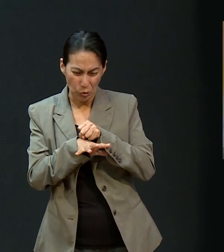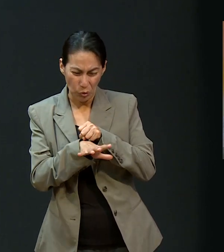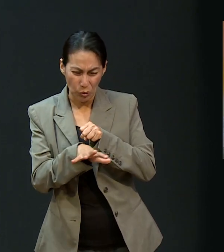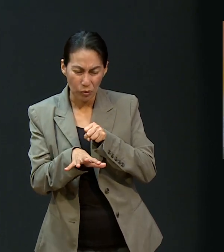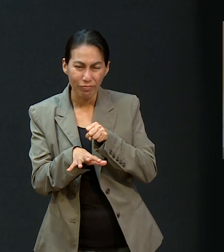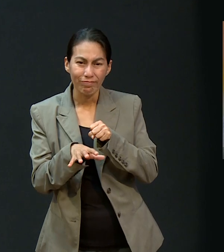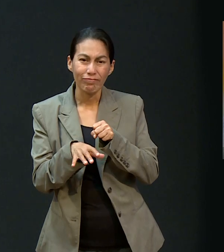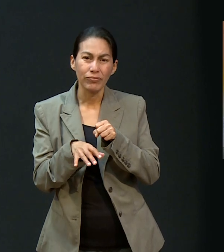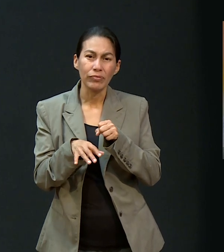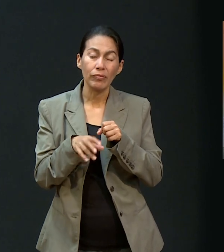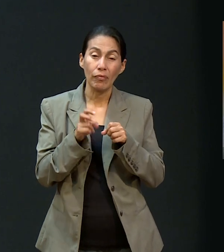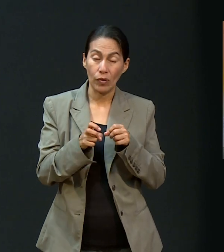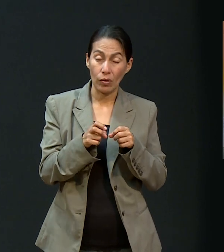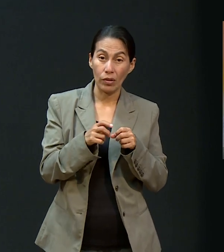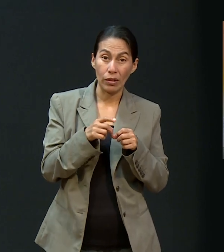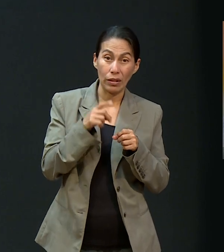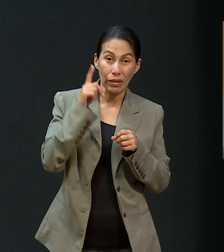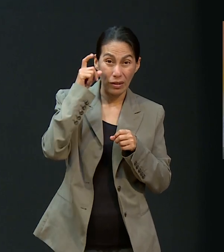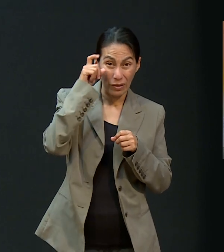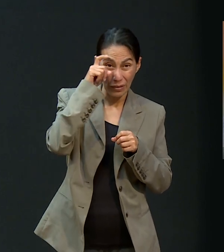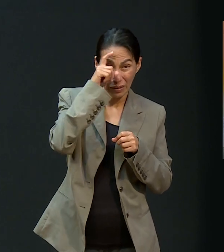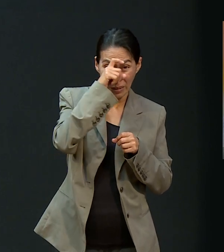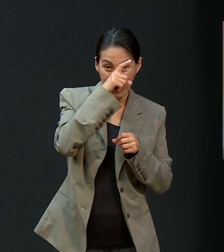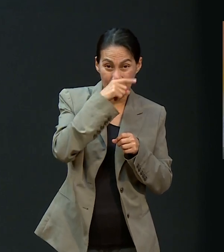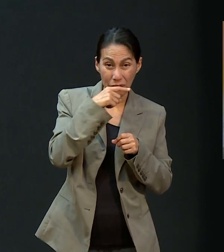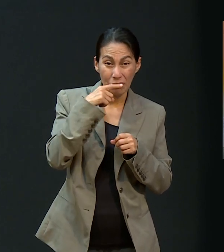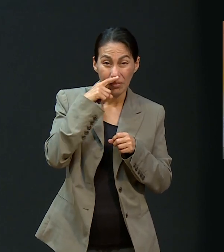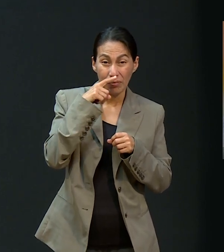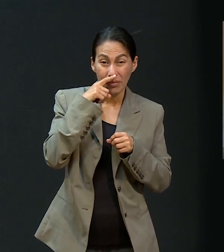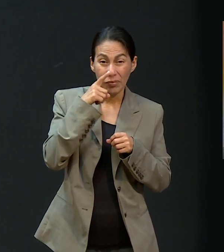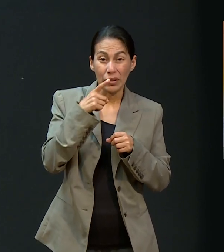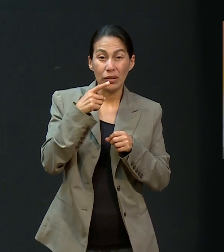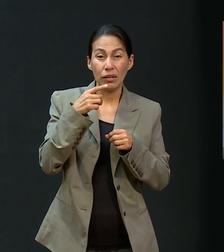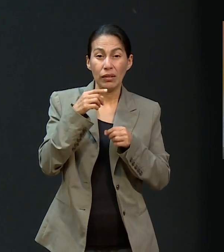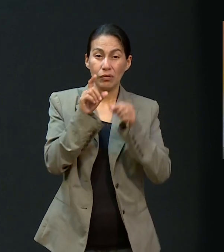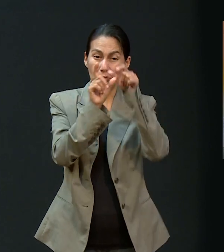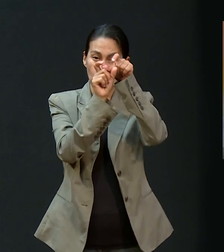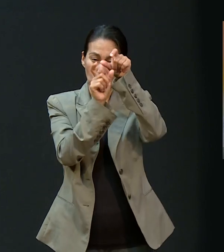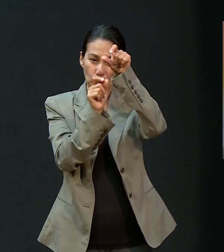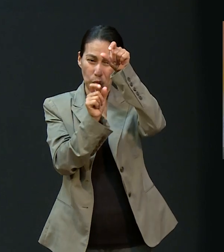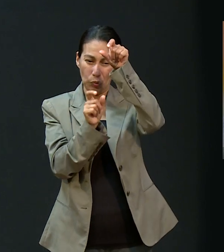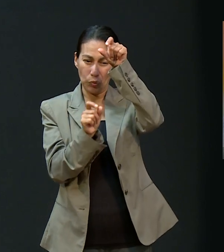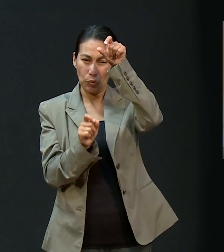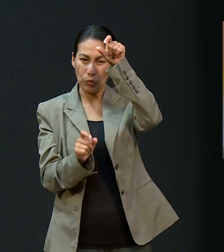también dificultaba su respiración y estaba comprometiendo lo que es la columna vertebral.